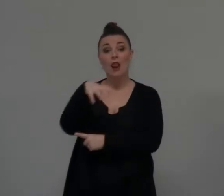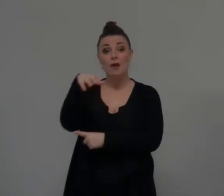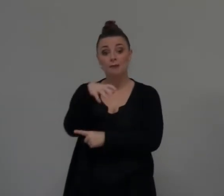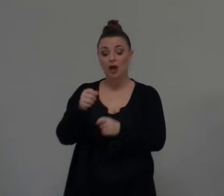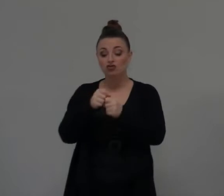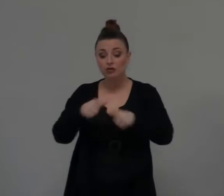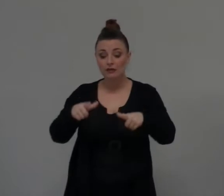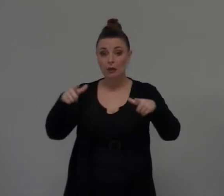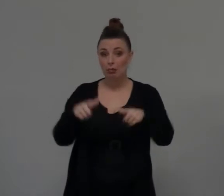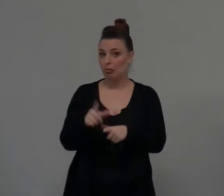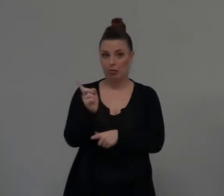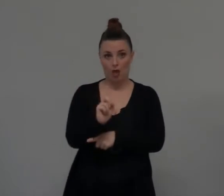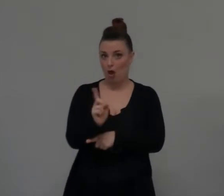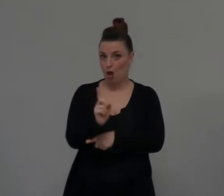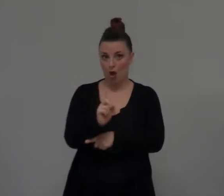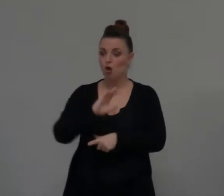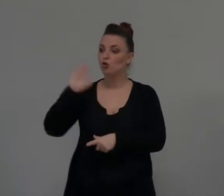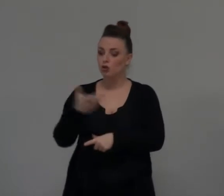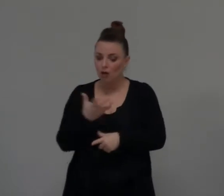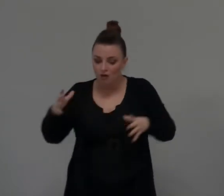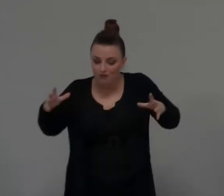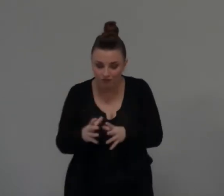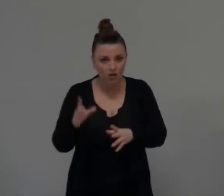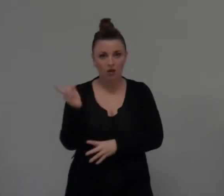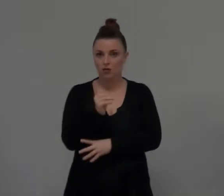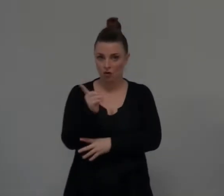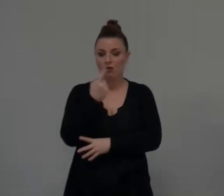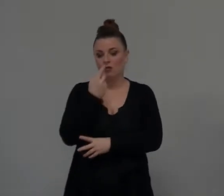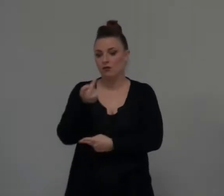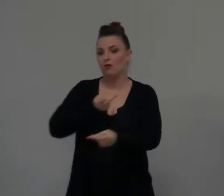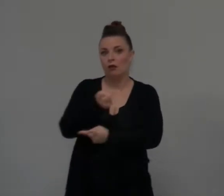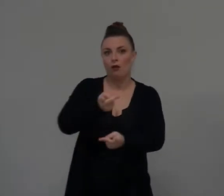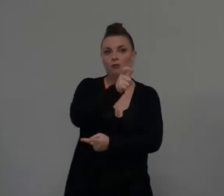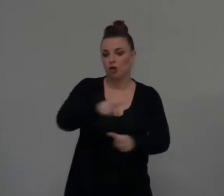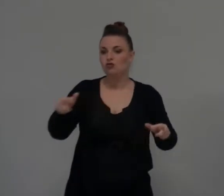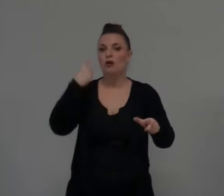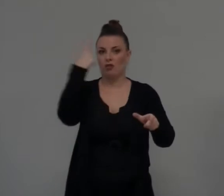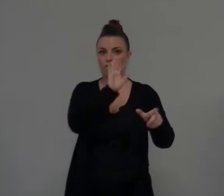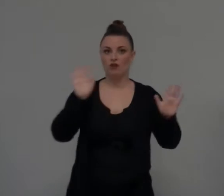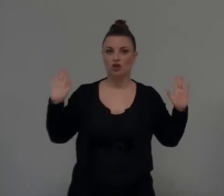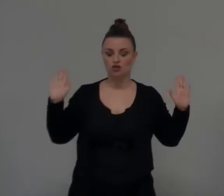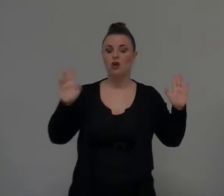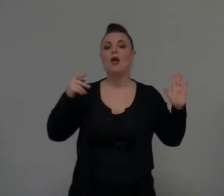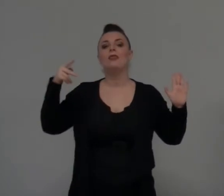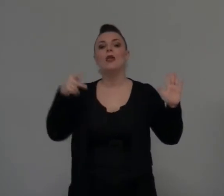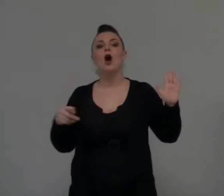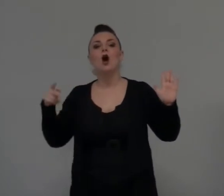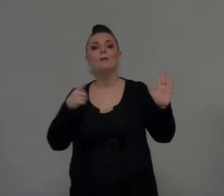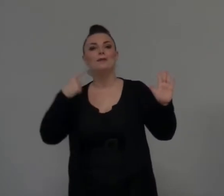stessero tutte quante in una cosa, per cui la sicurezza di Naomi è una sicurezza che sicuramente